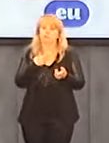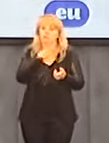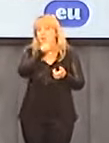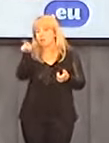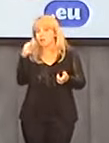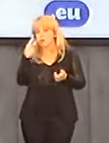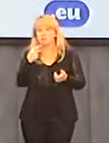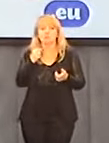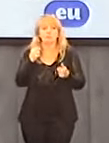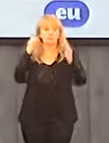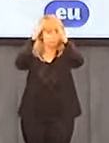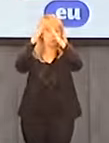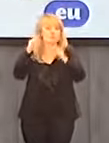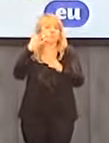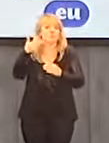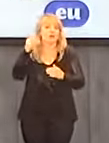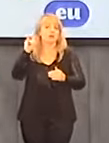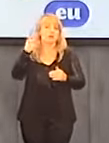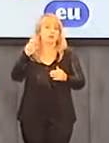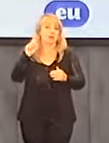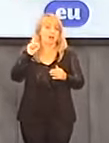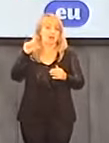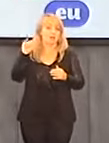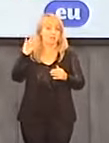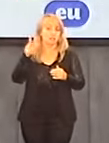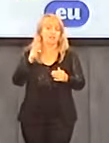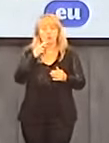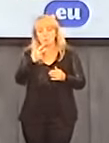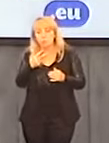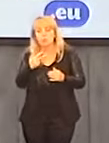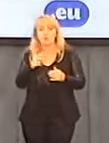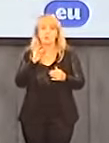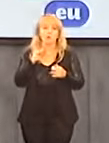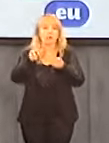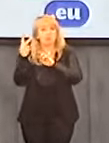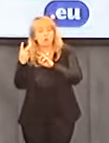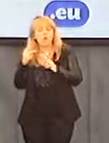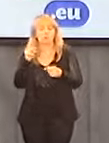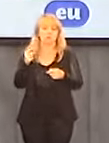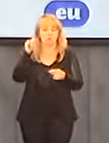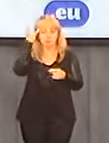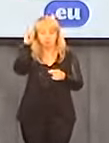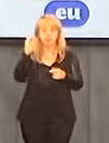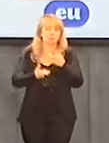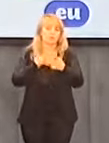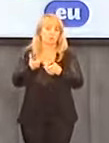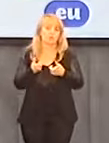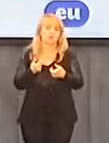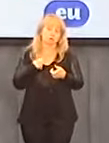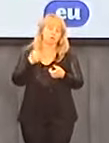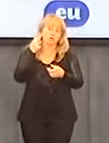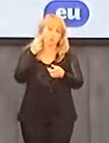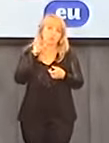arcybiskup Michalik jest po prostu zagubiony. Mówi coś, po kilku godzinach odwołuje, myli się. Trzeba to